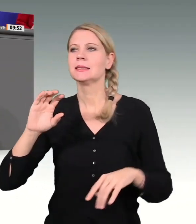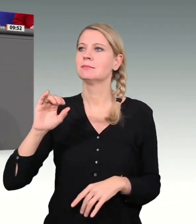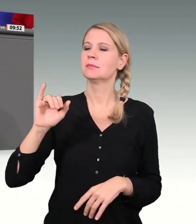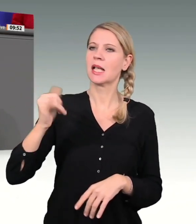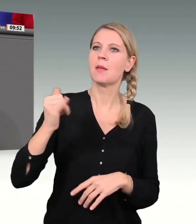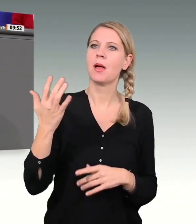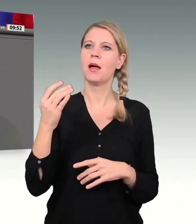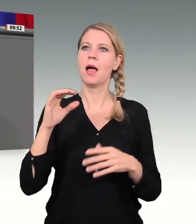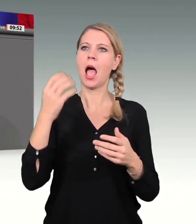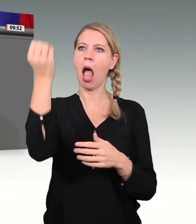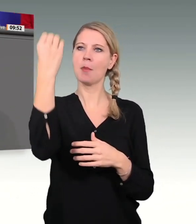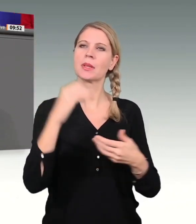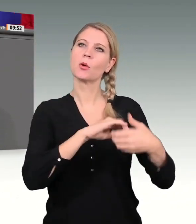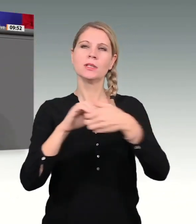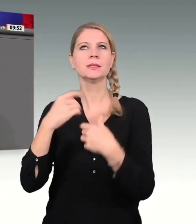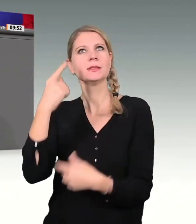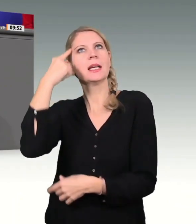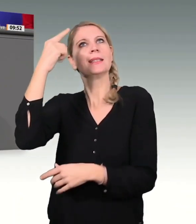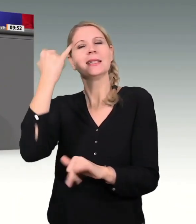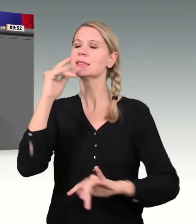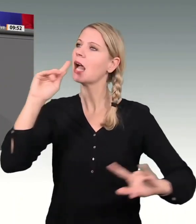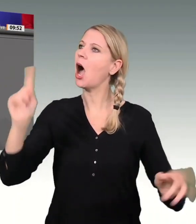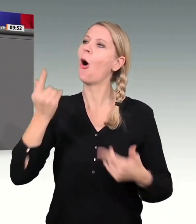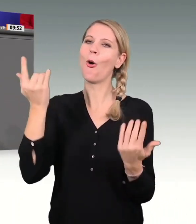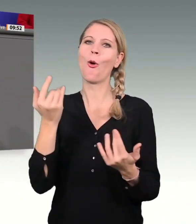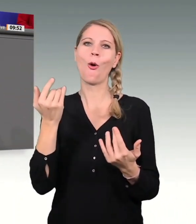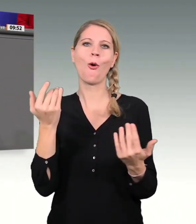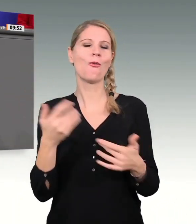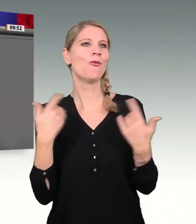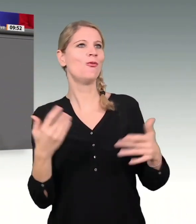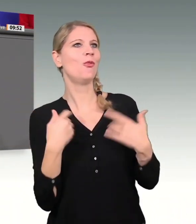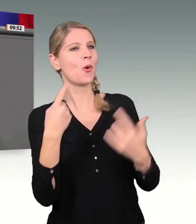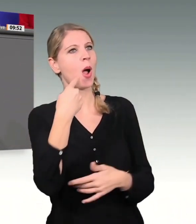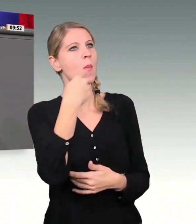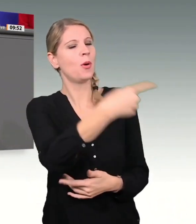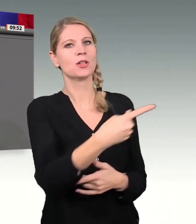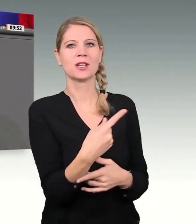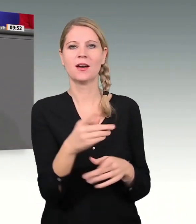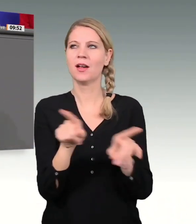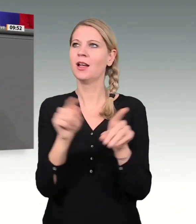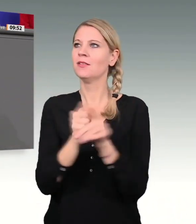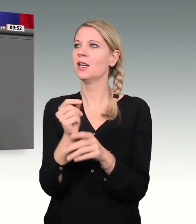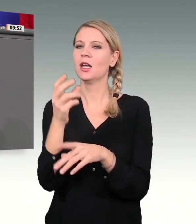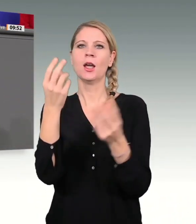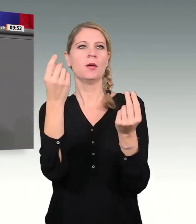Und diese Botschaft lautet, Geld spielt keine Rolle und der Zweck heiligt die Mittel.